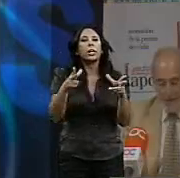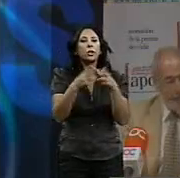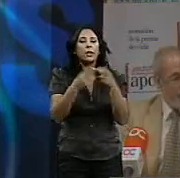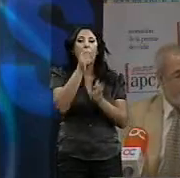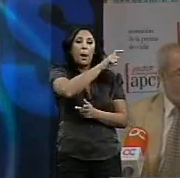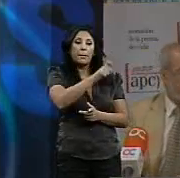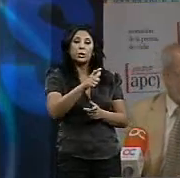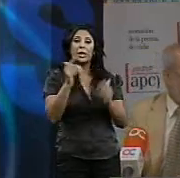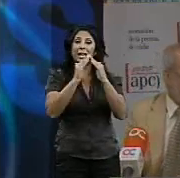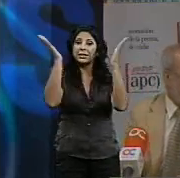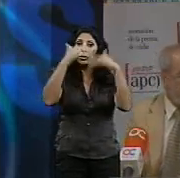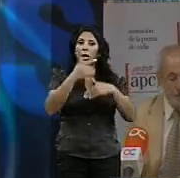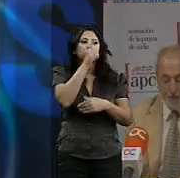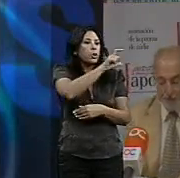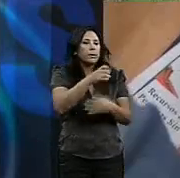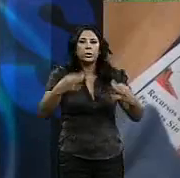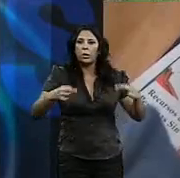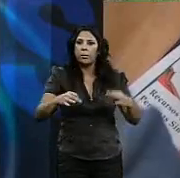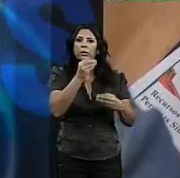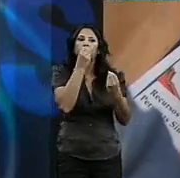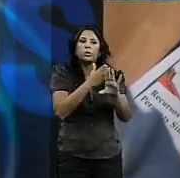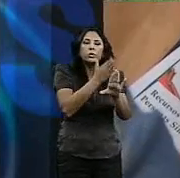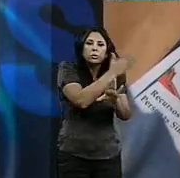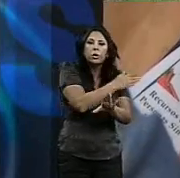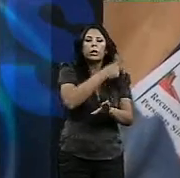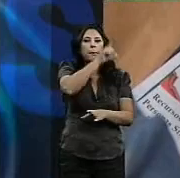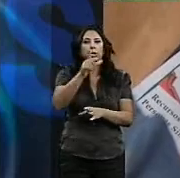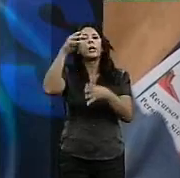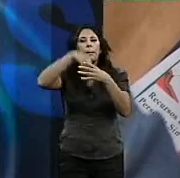personas que tienen su propia historia, son ciudadanos y forman parte de la sociedad.